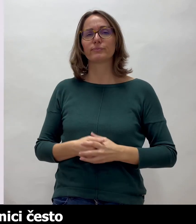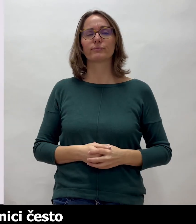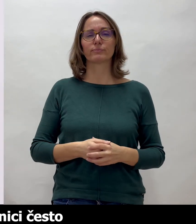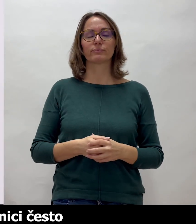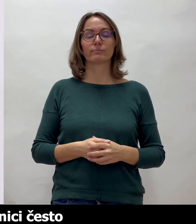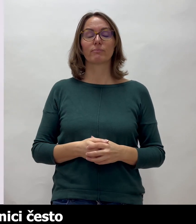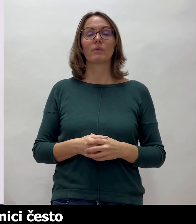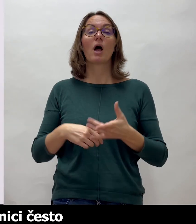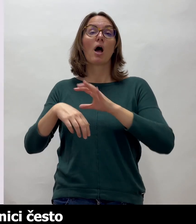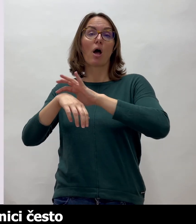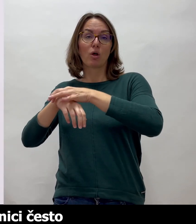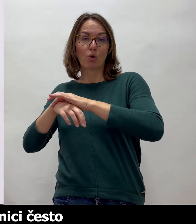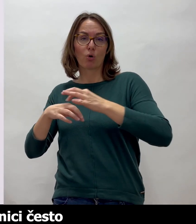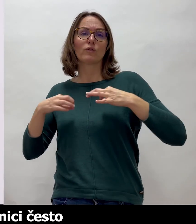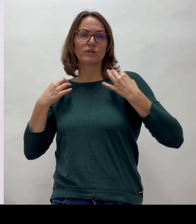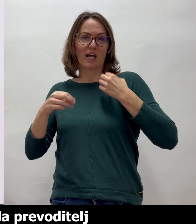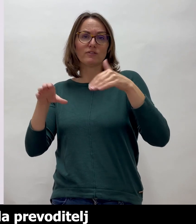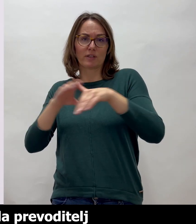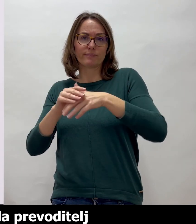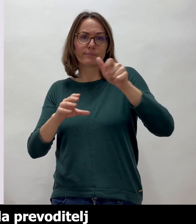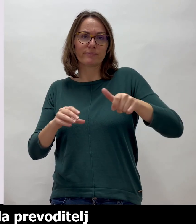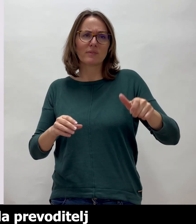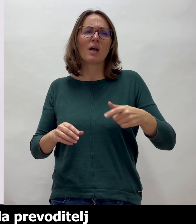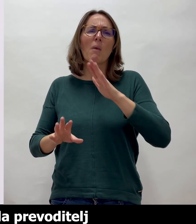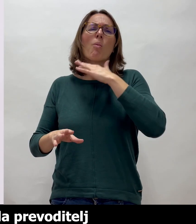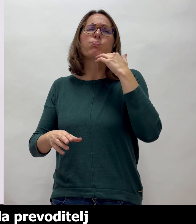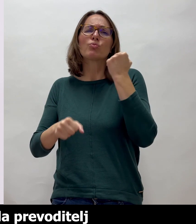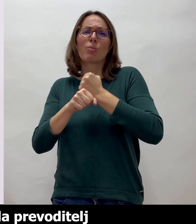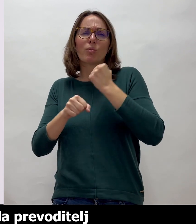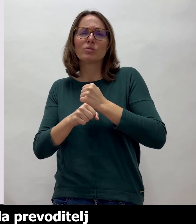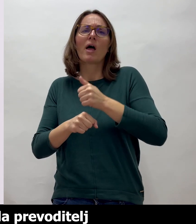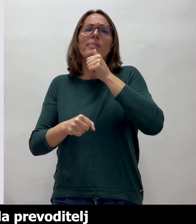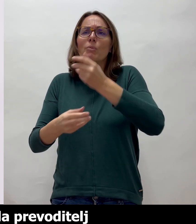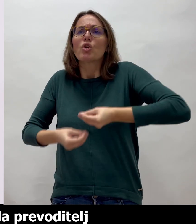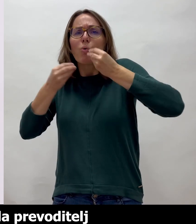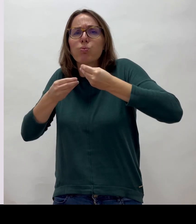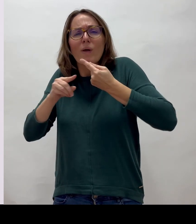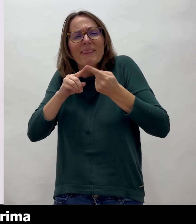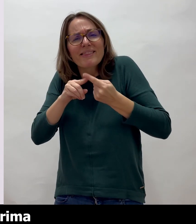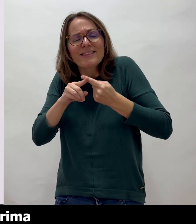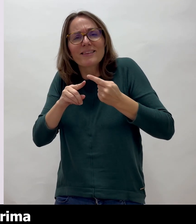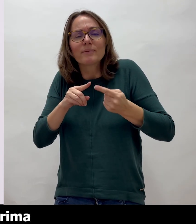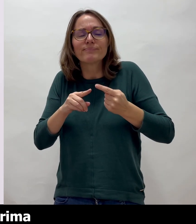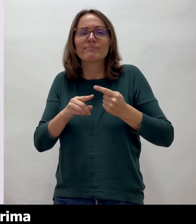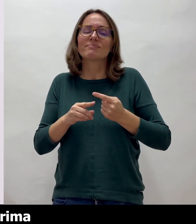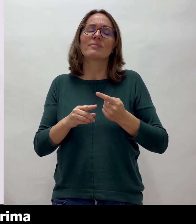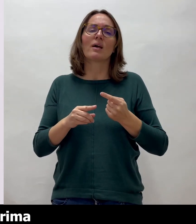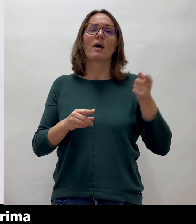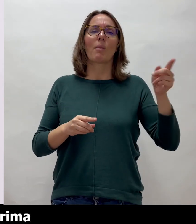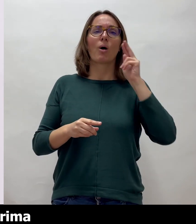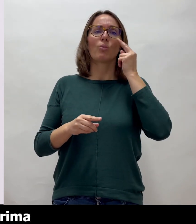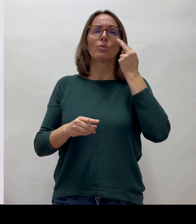Zdravstveni radnici često ne mogu odvojiti dovoljno vremena da prevoditelj prenese sve informacije, pa Marija prima